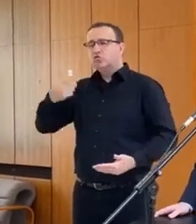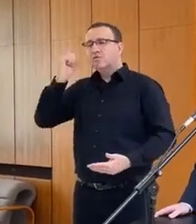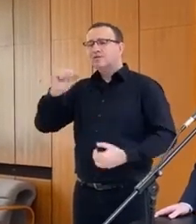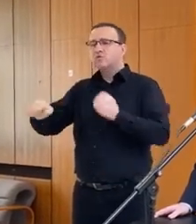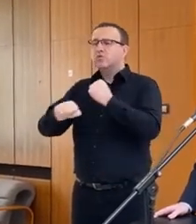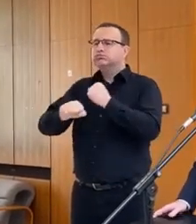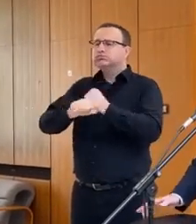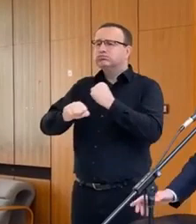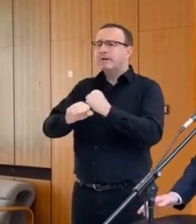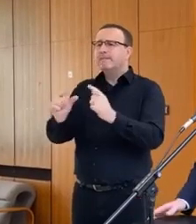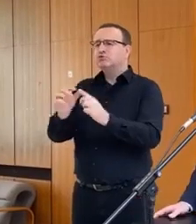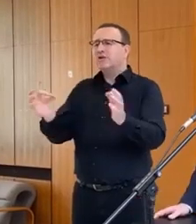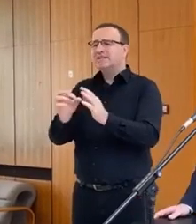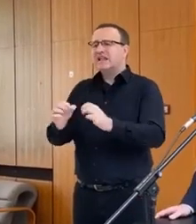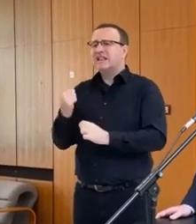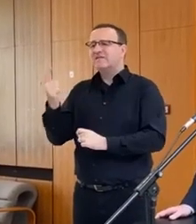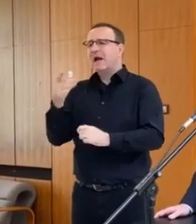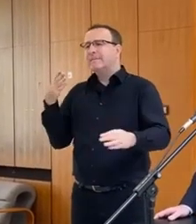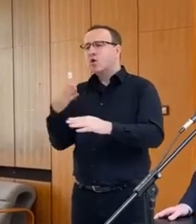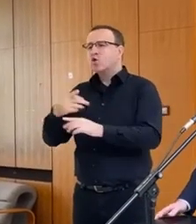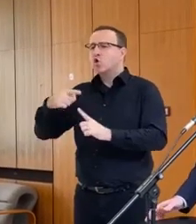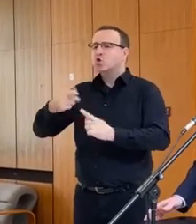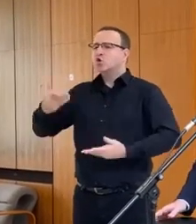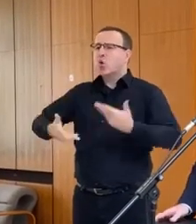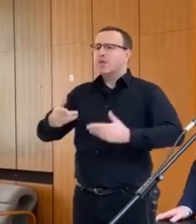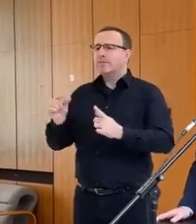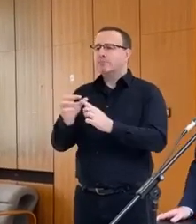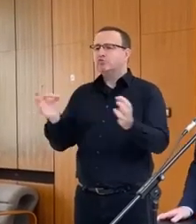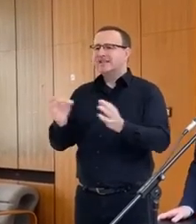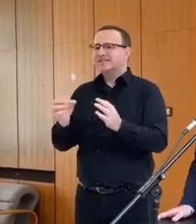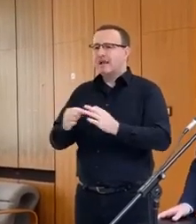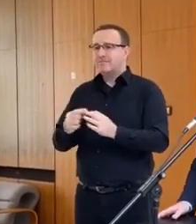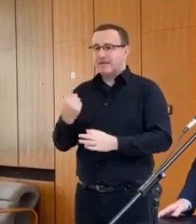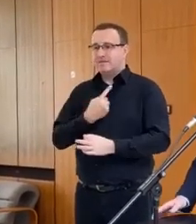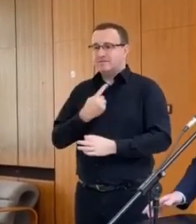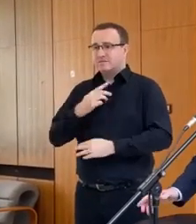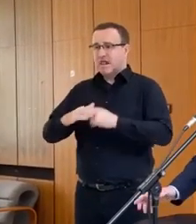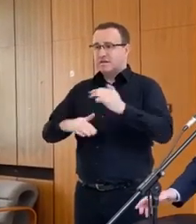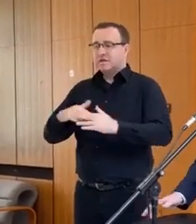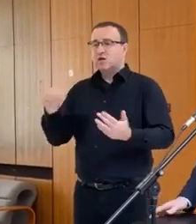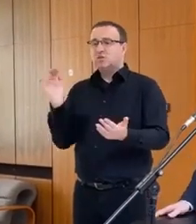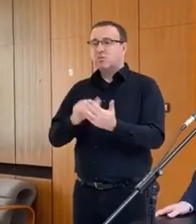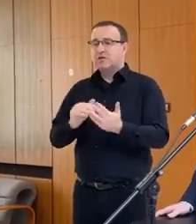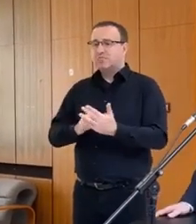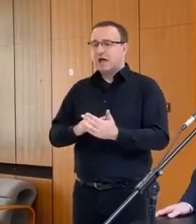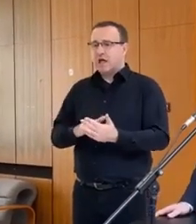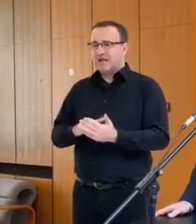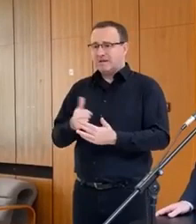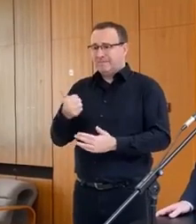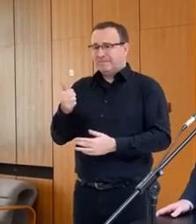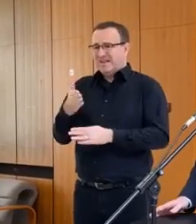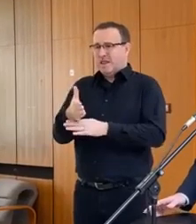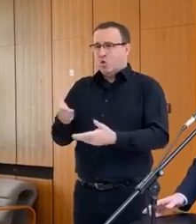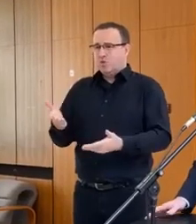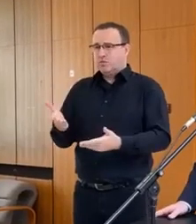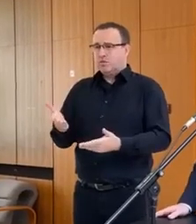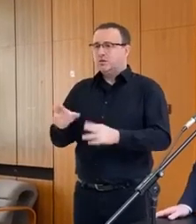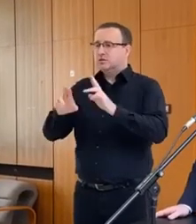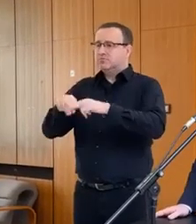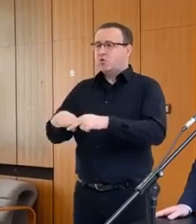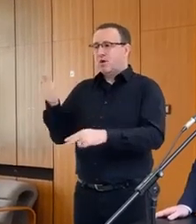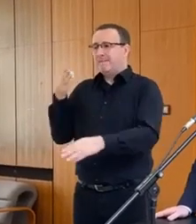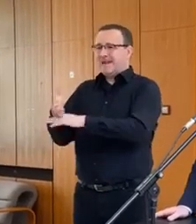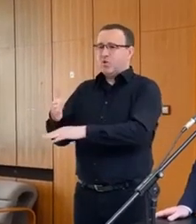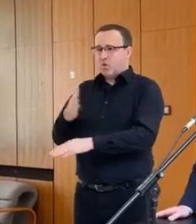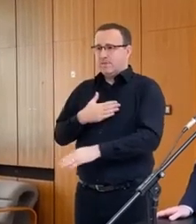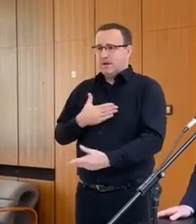vyprodukujeme približne 2 milióny tón pšenice a na vlastnú spotrebu potrebujeme ani niecelý milión. A práve